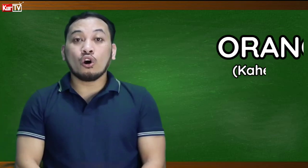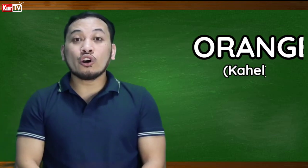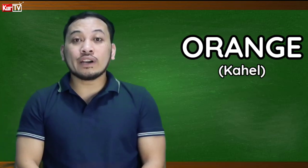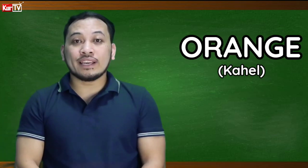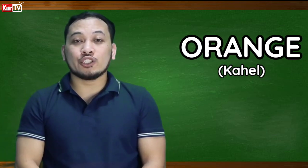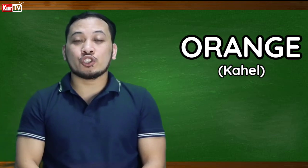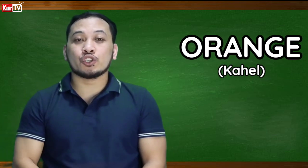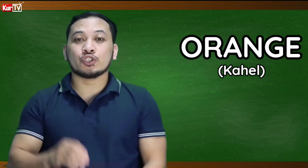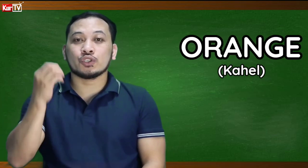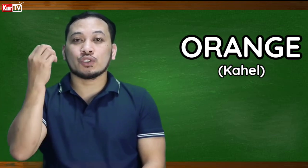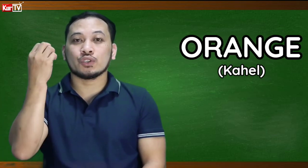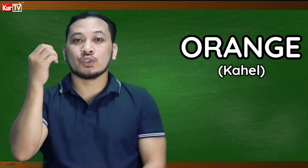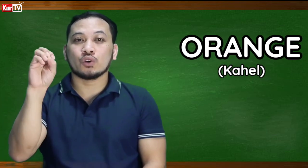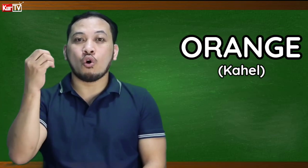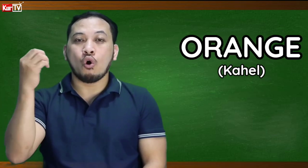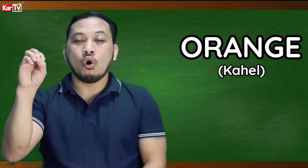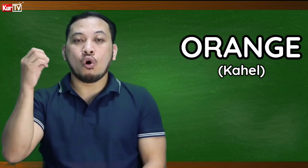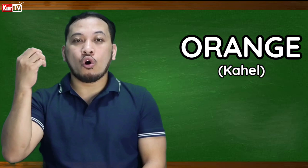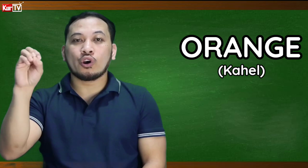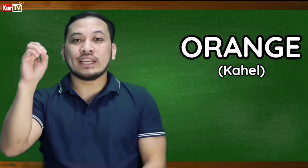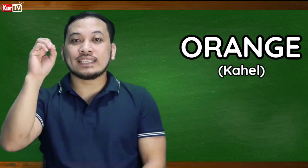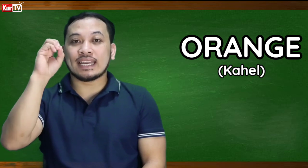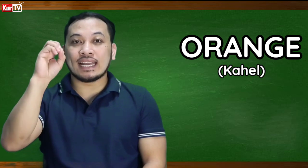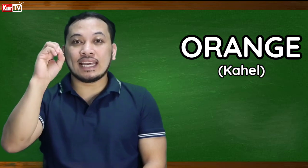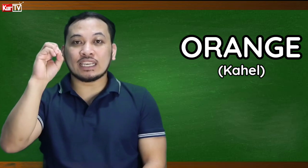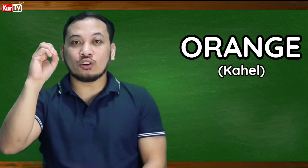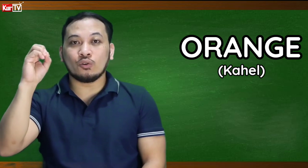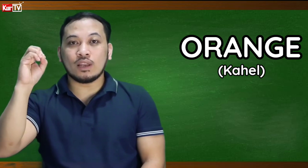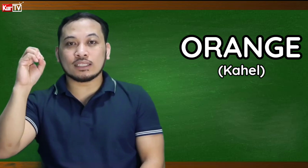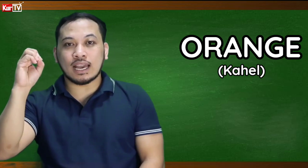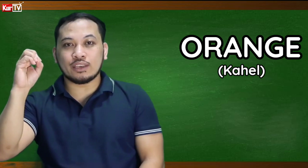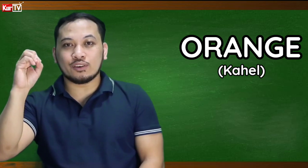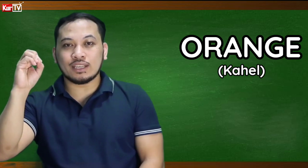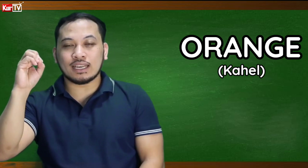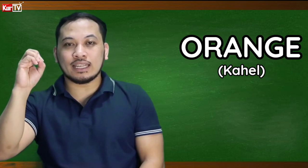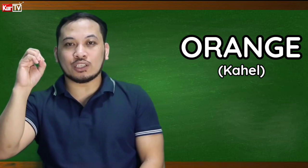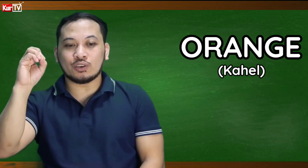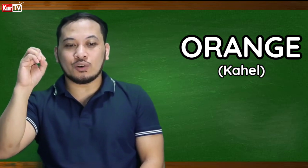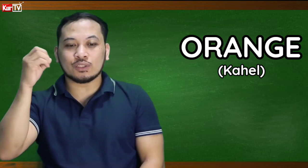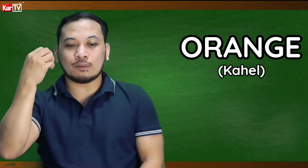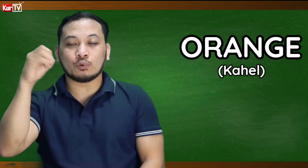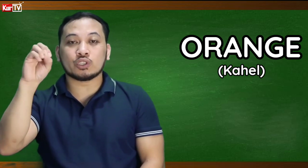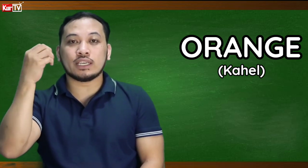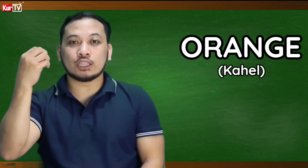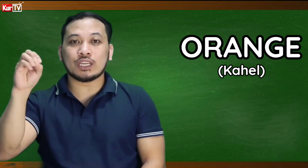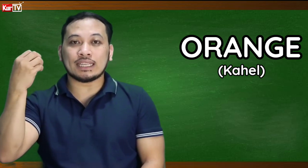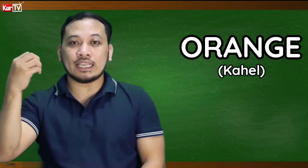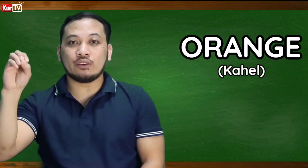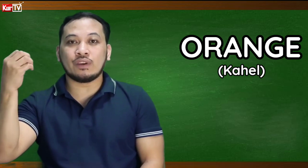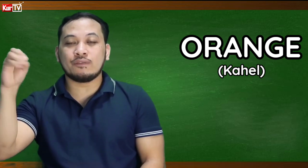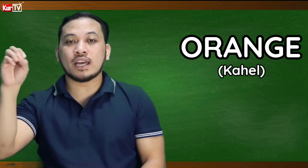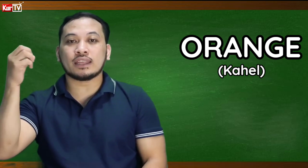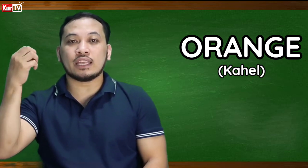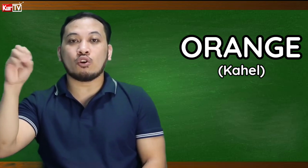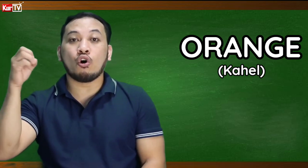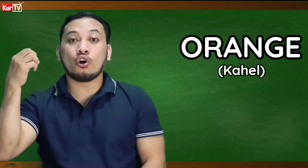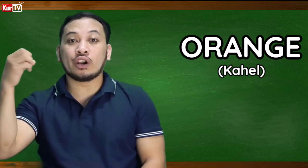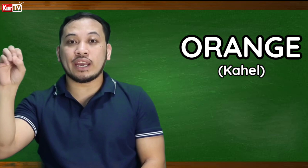orange orange, naka letter O lang tayo naka letter O, tapos i-wave natin, orange